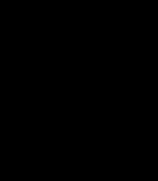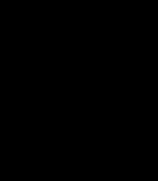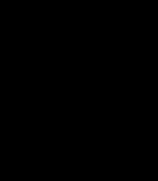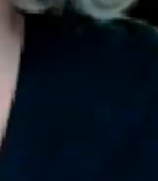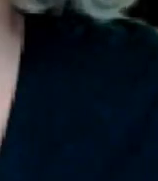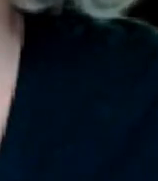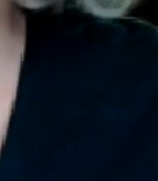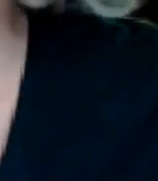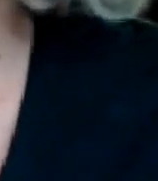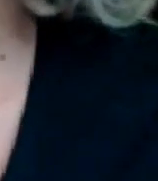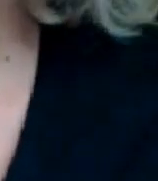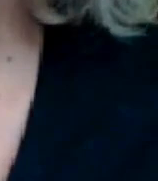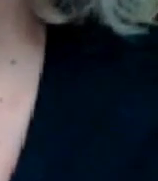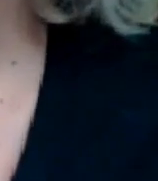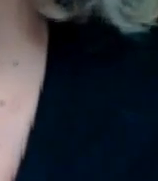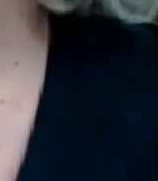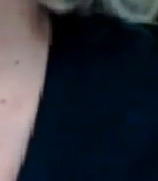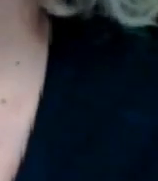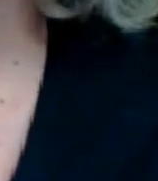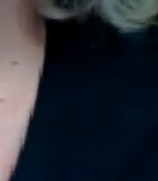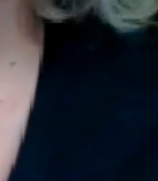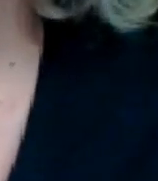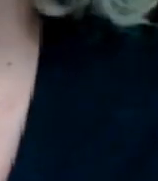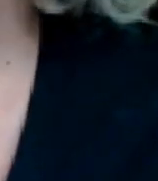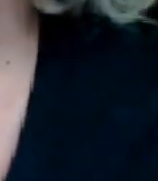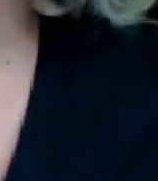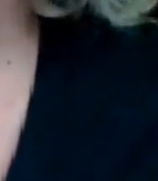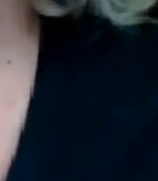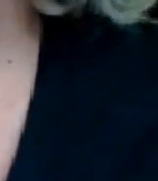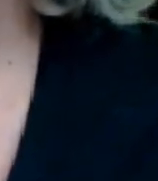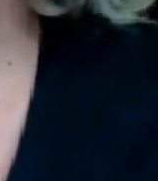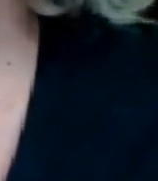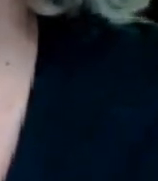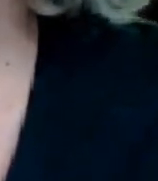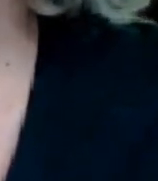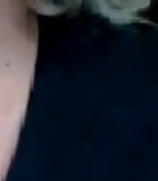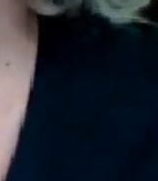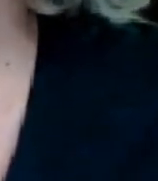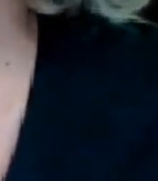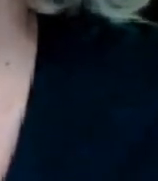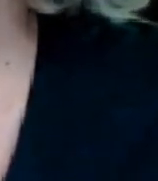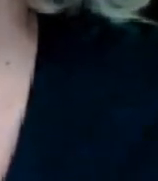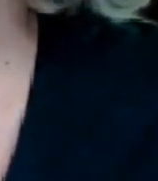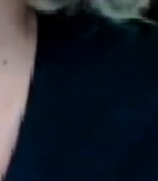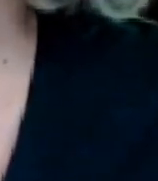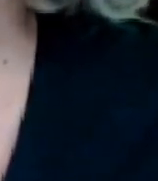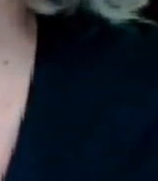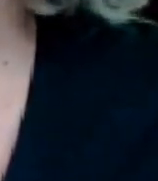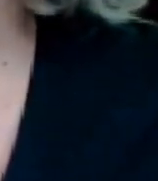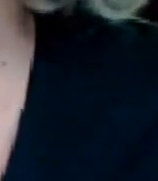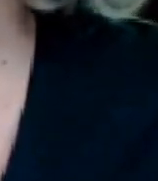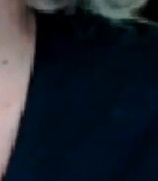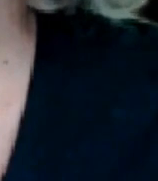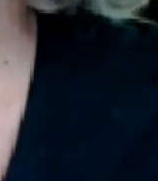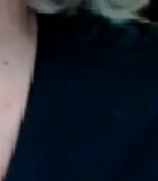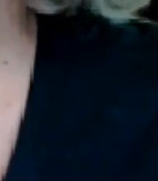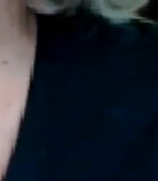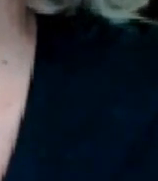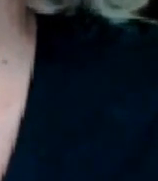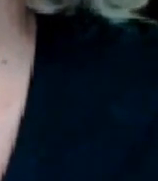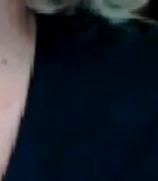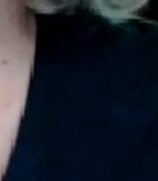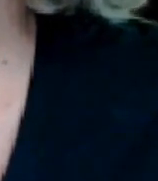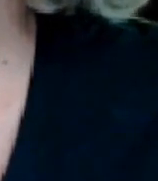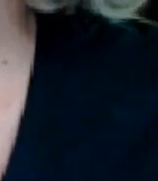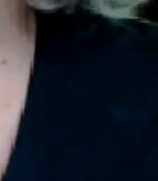porque el señor presidente tú sabes perfectamente bien ahora que ya lo conoces un poco más lo que yo he dicho él